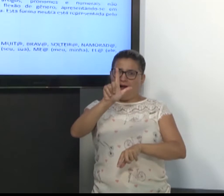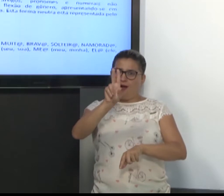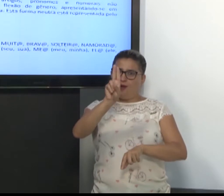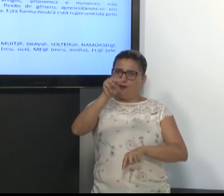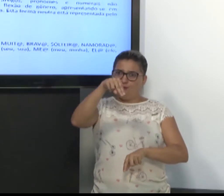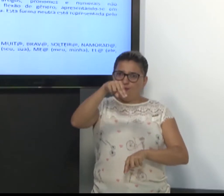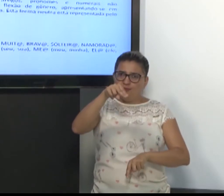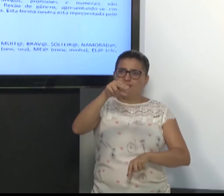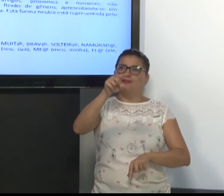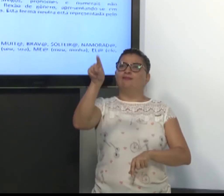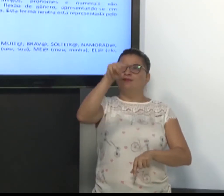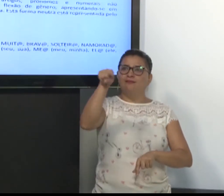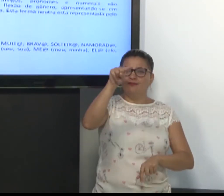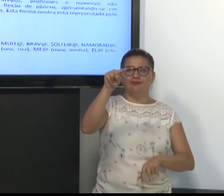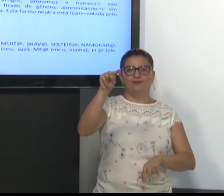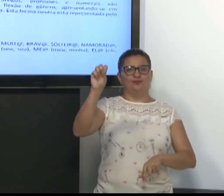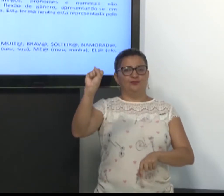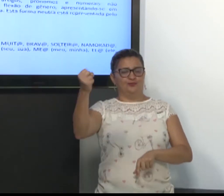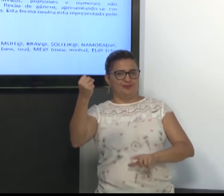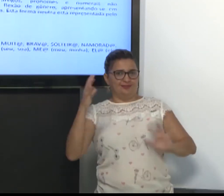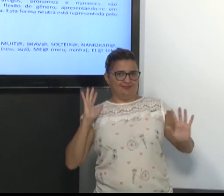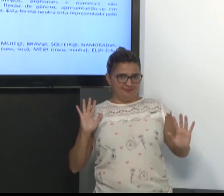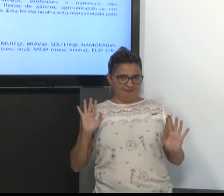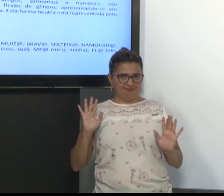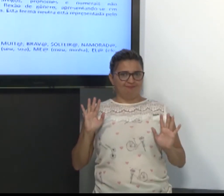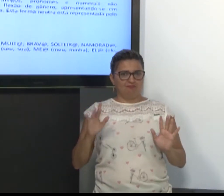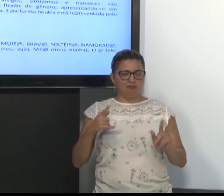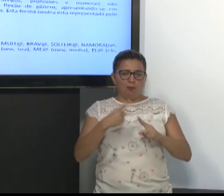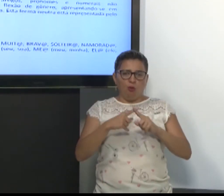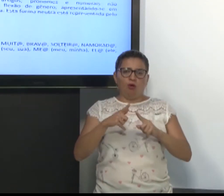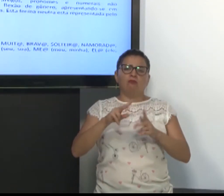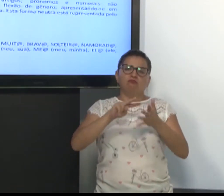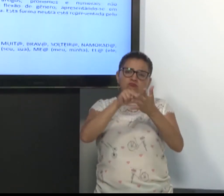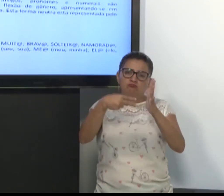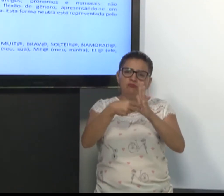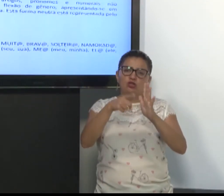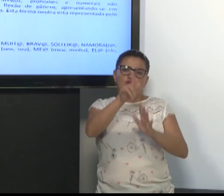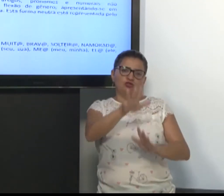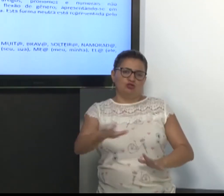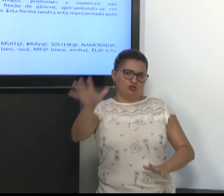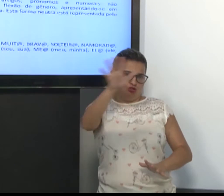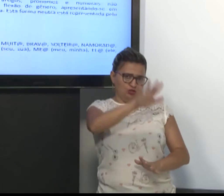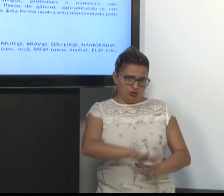nos, mas com a, o arroba. Então, para generalizar a turma toda.